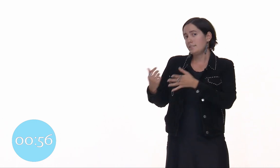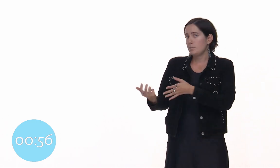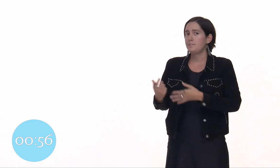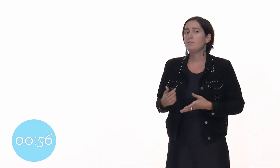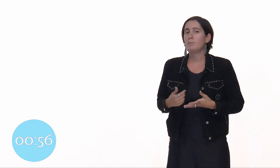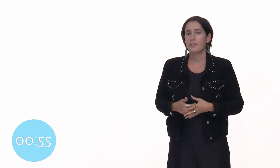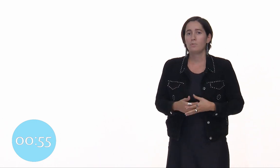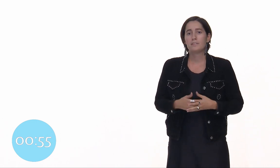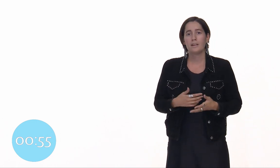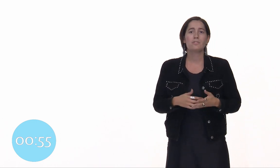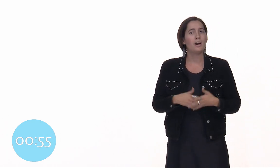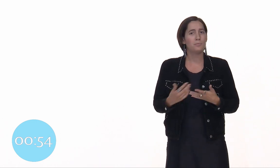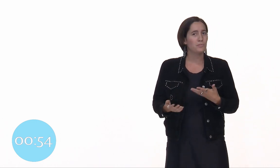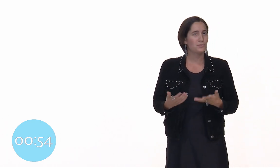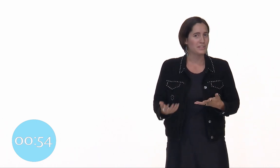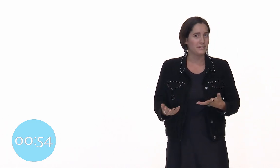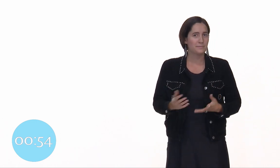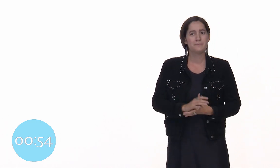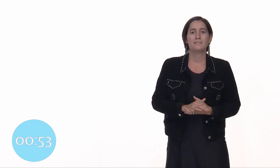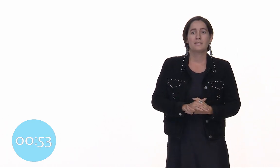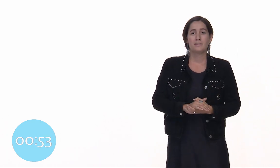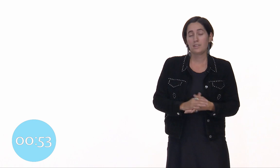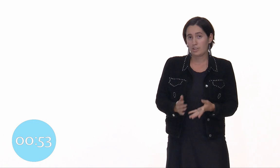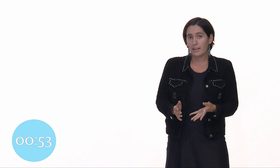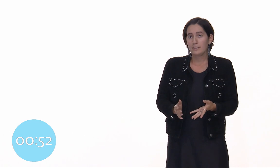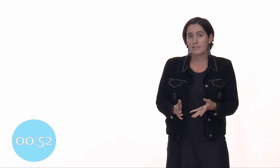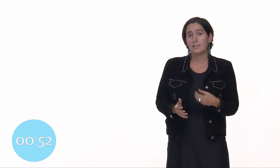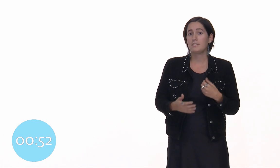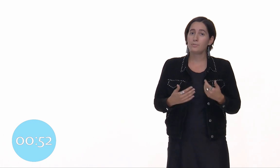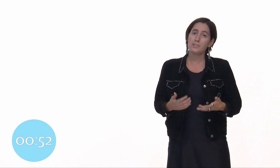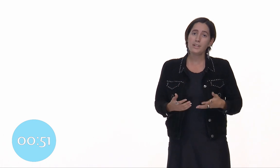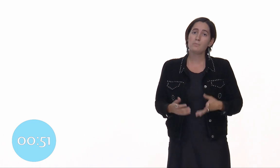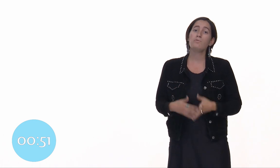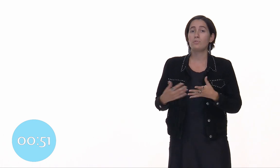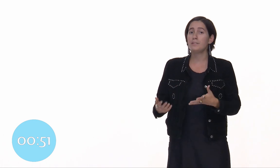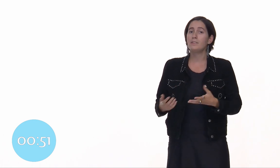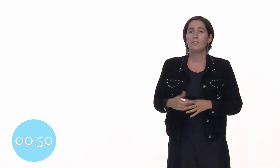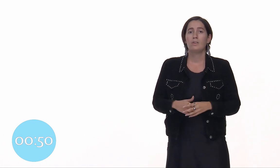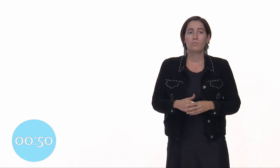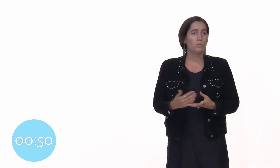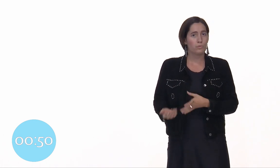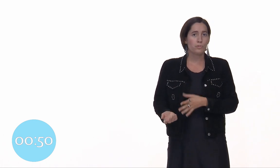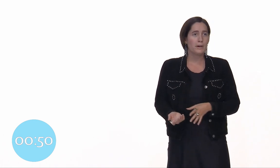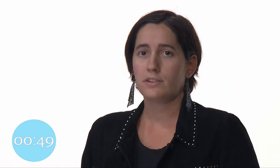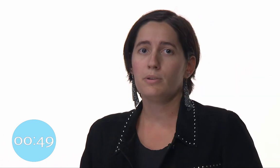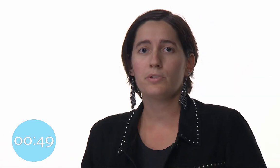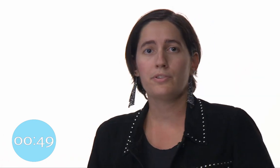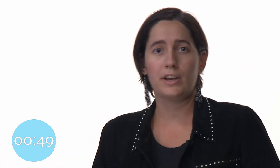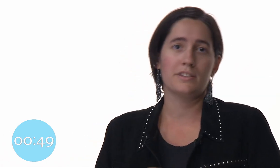stabilité de matériaux qui sachent un peu mieux se tenir. Ce qui est génial, c'est qu'il existe déjà des mousses solides qu'on rencontre par exemple dans certains